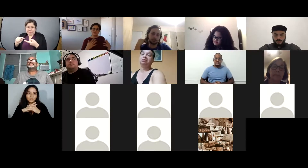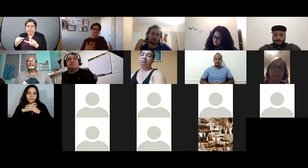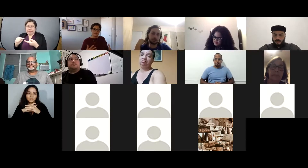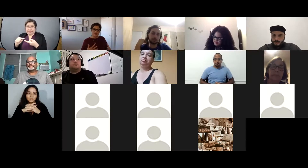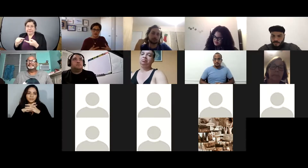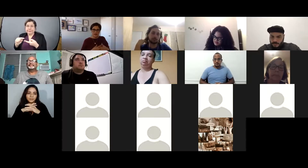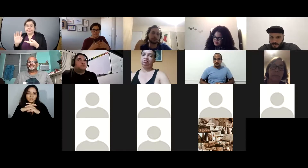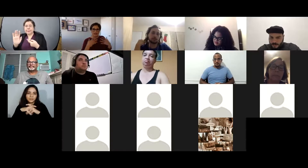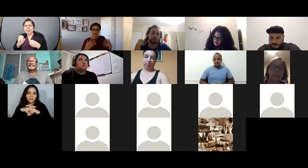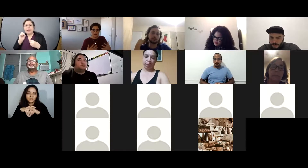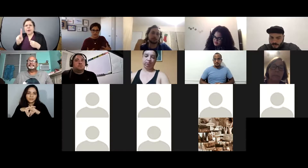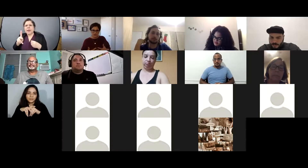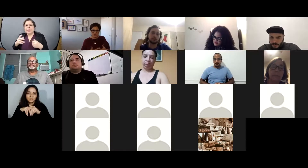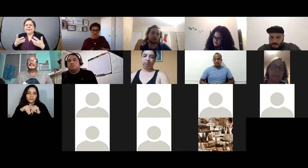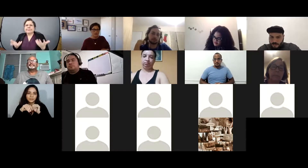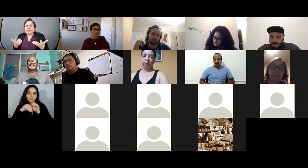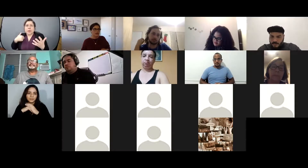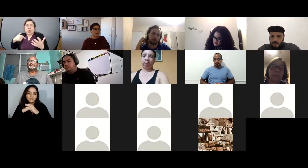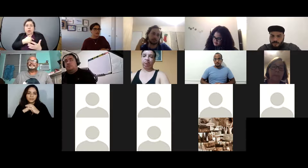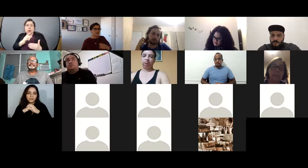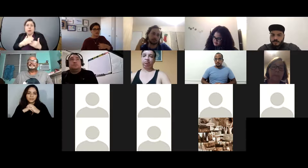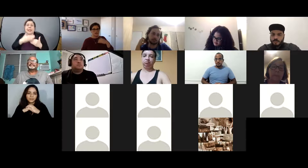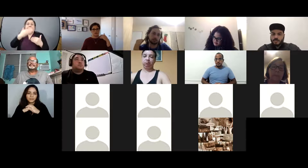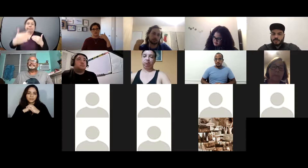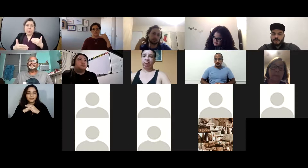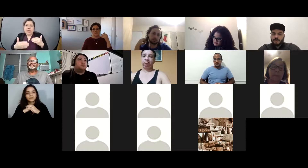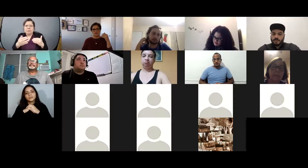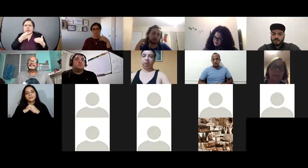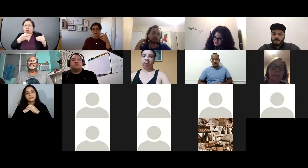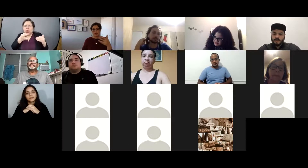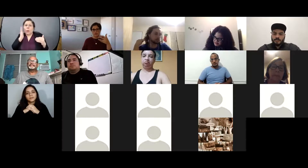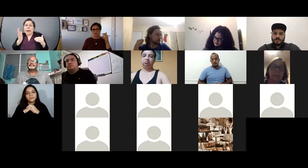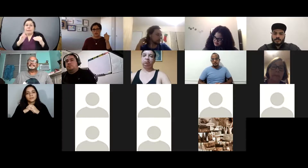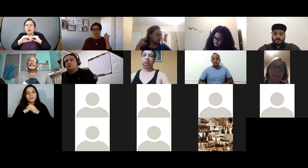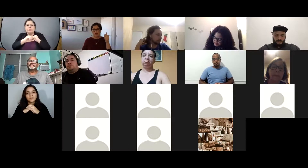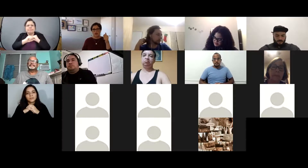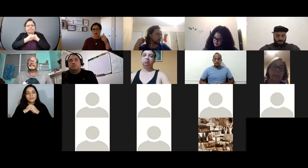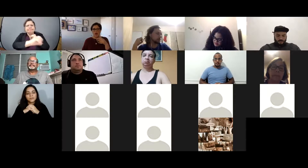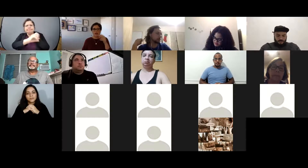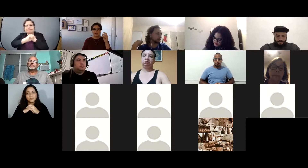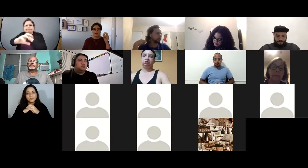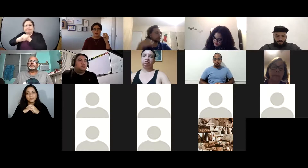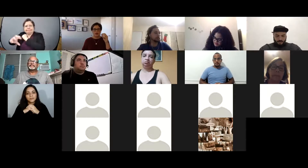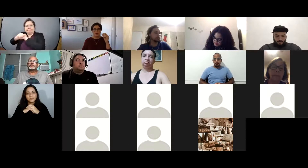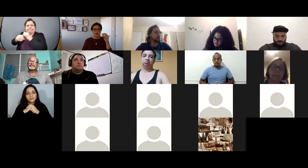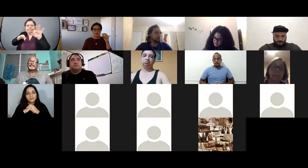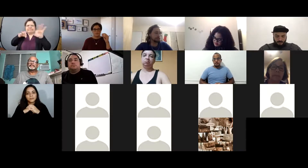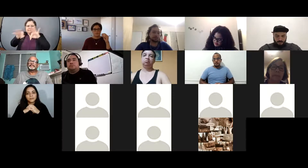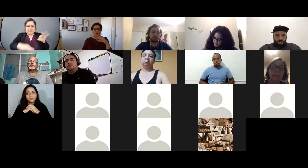va a estar enfocada en la vacunación entonces nosotros sabemos que hay